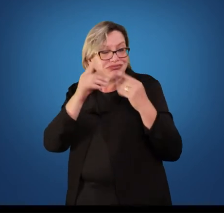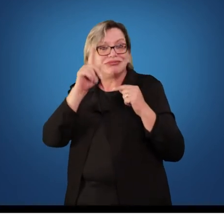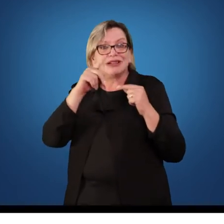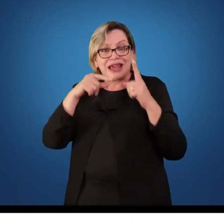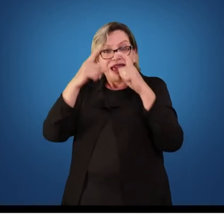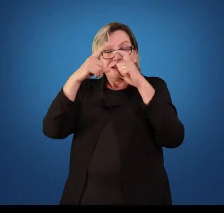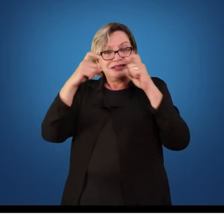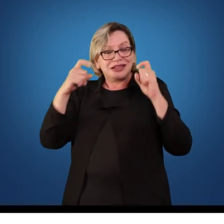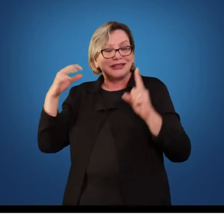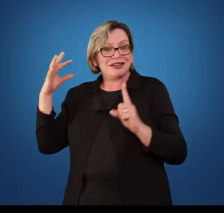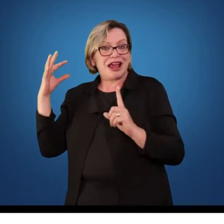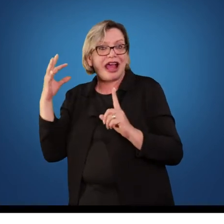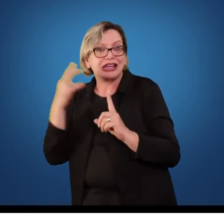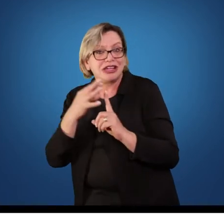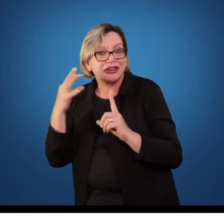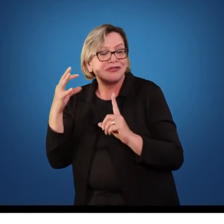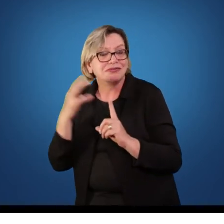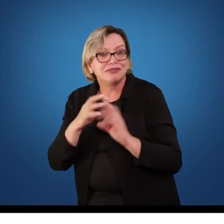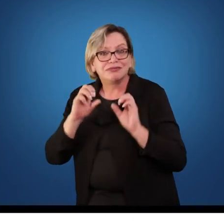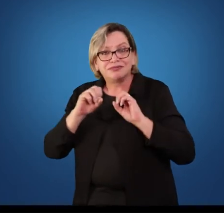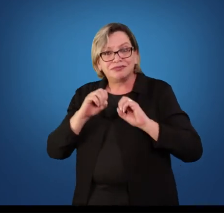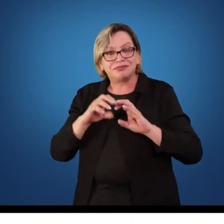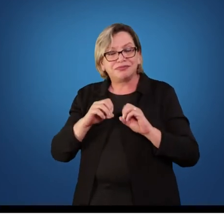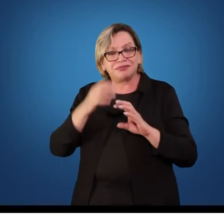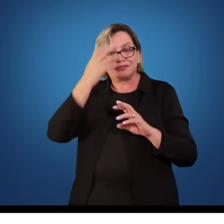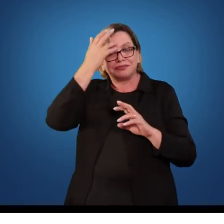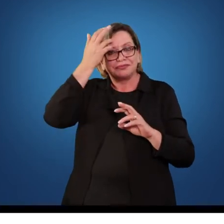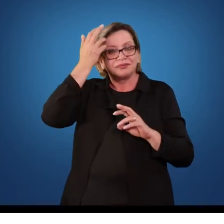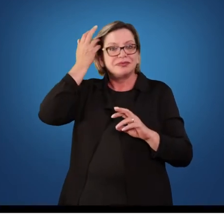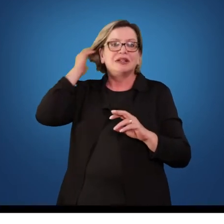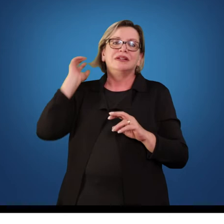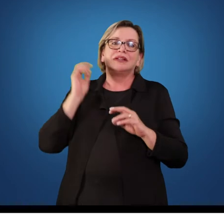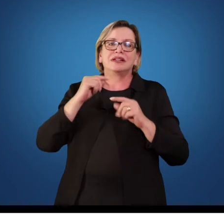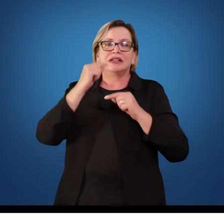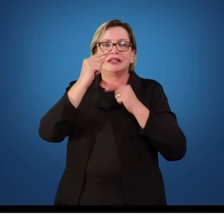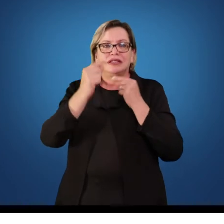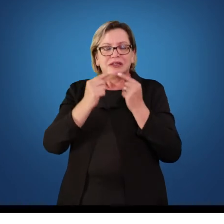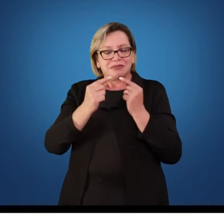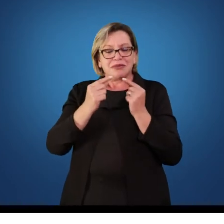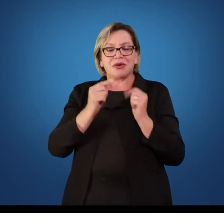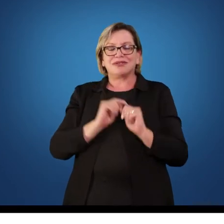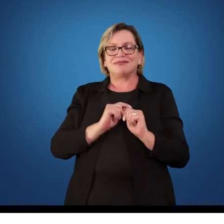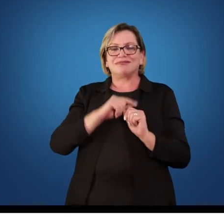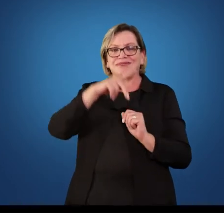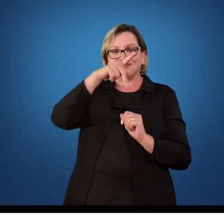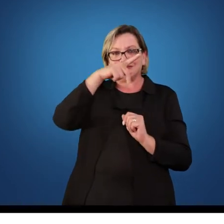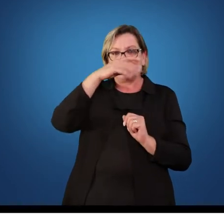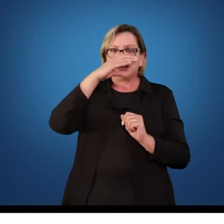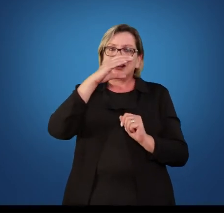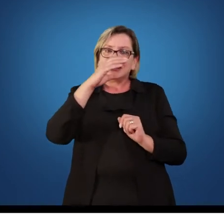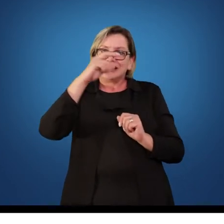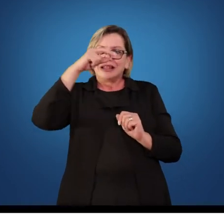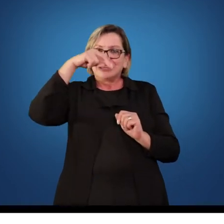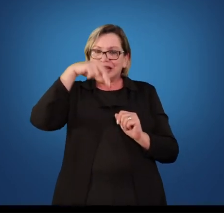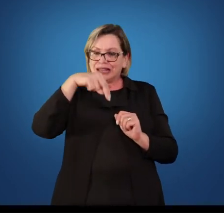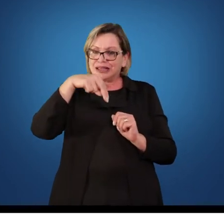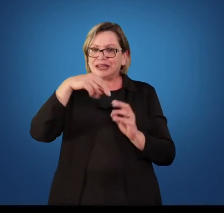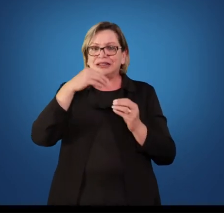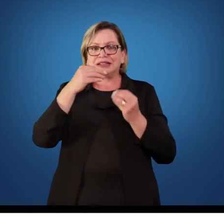na educação. E, professor, e após os parâmetros curriculares nacionais, depois,